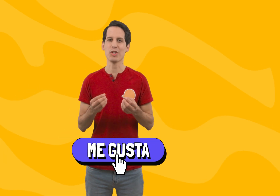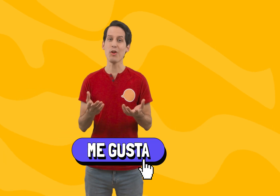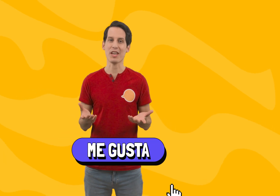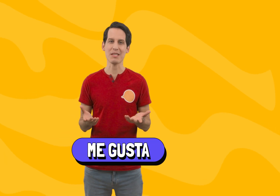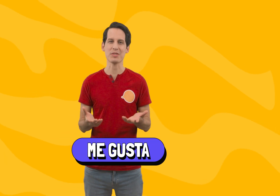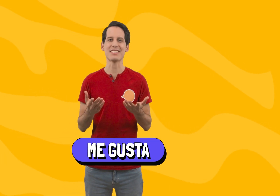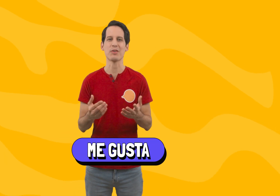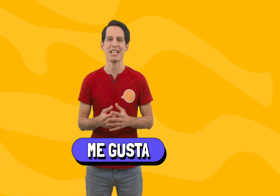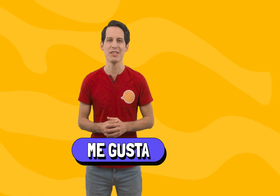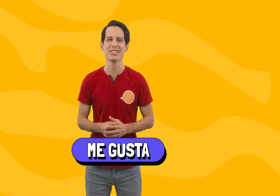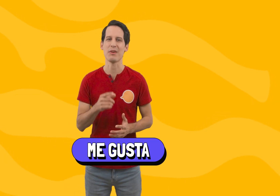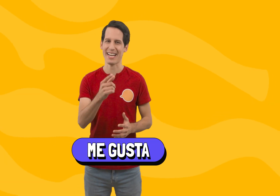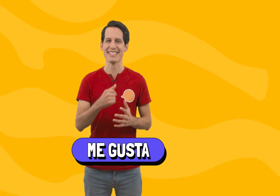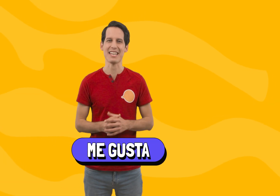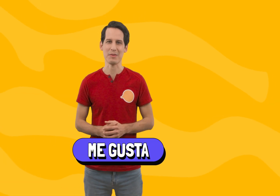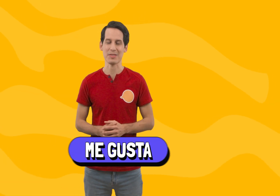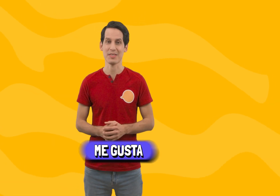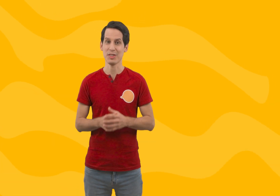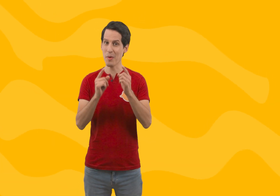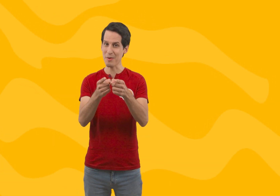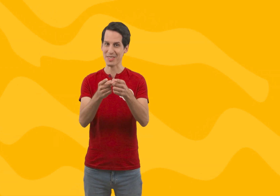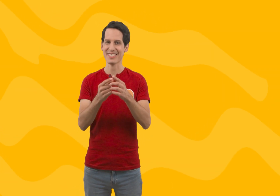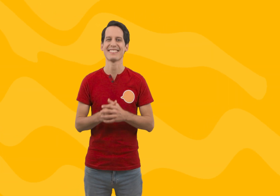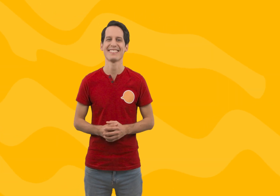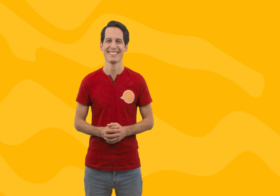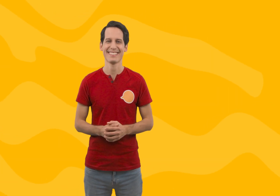Todos los que hacemos este contenido te lo agradeceremos. ¡Nos vemos! ¡Nos